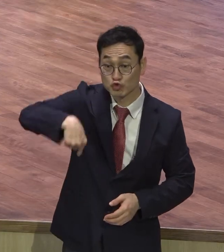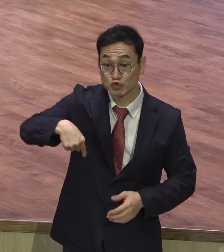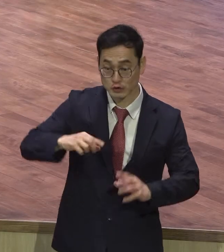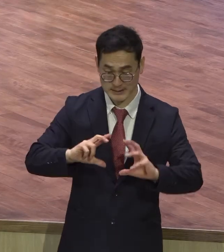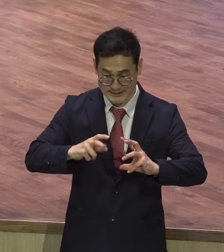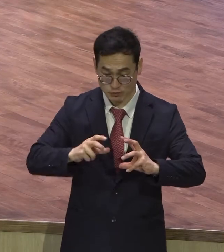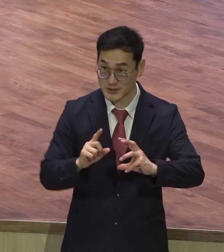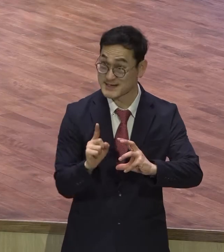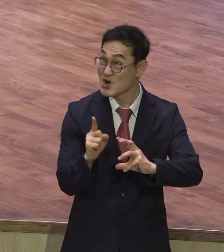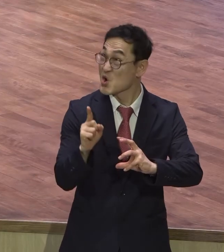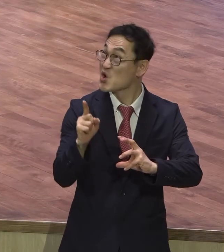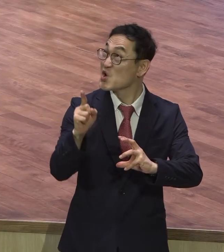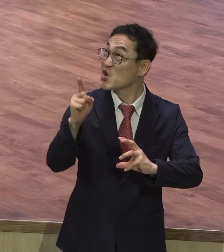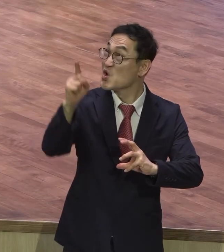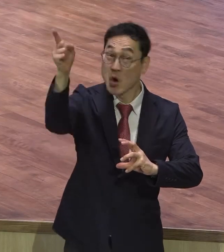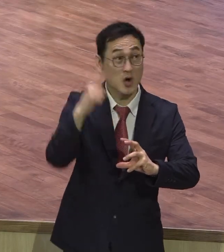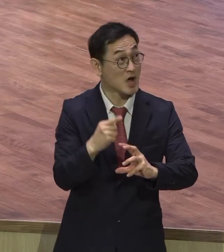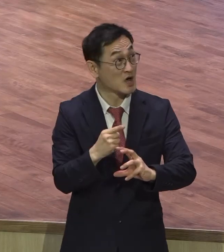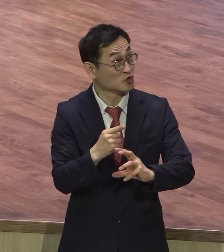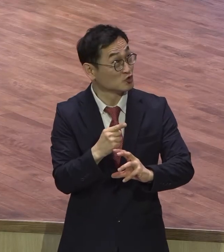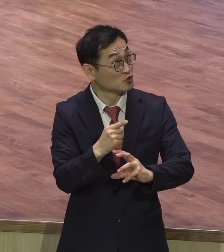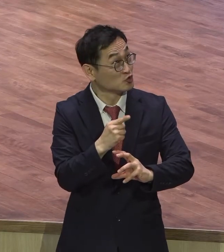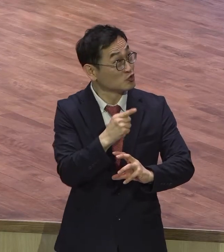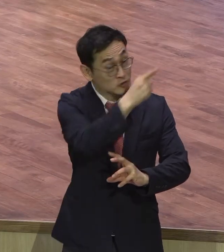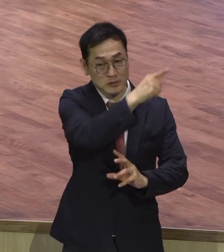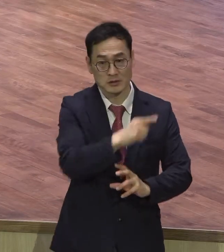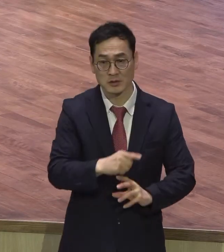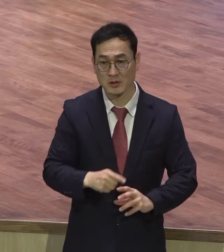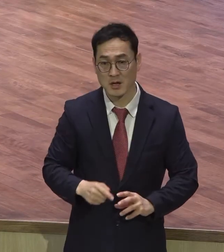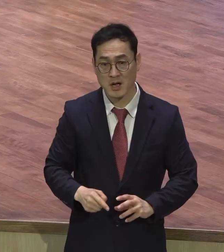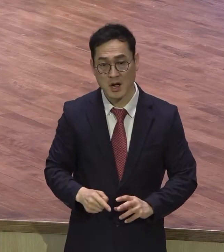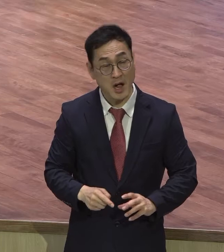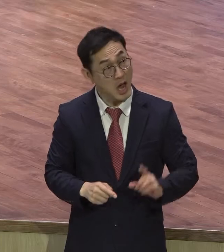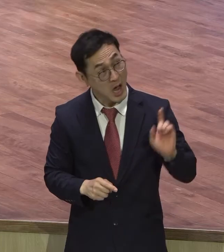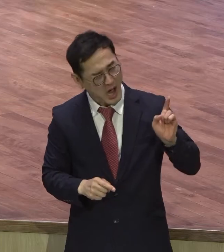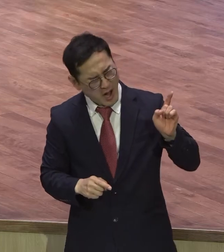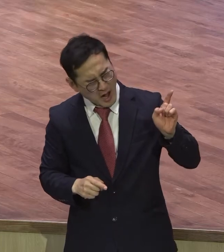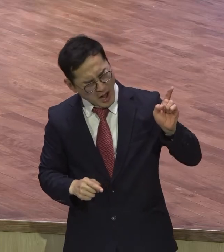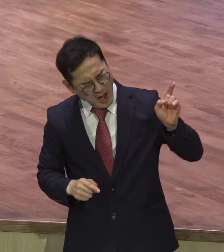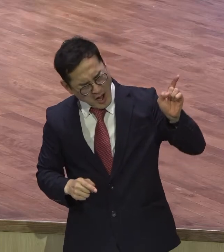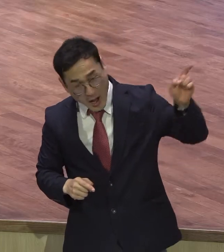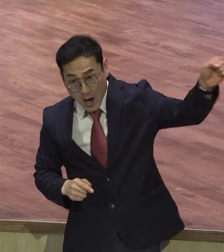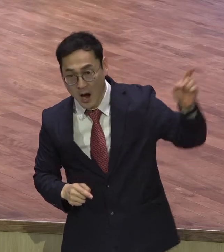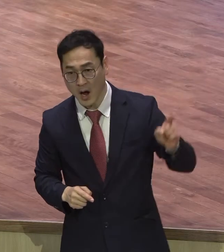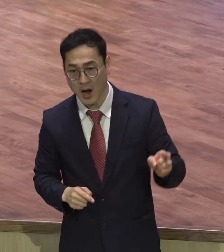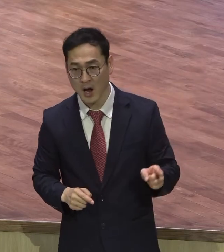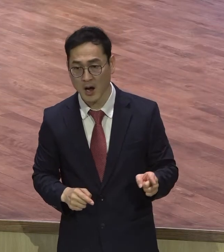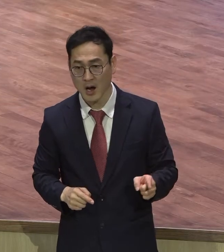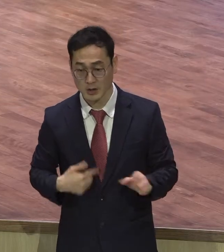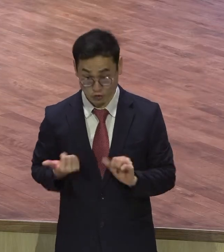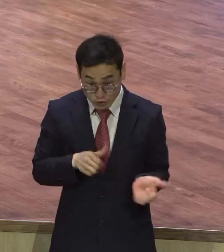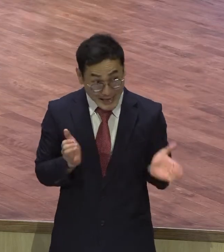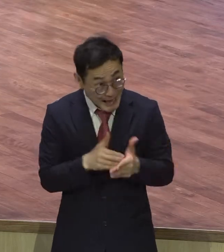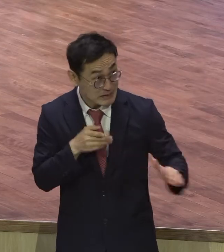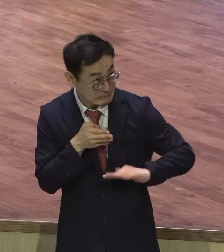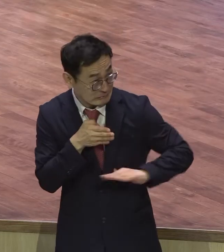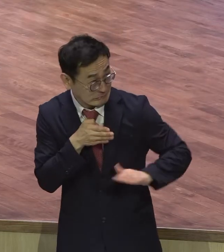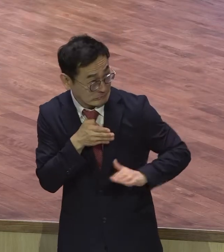보고 이미 쫙쫙 버리는 그 우주를 말씀으로 싹다. 그냥 말씀으로 짐승 말씀으로 고기 말씀으로 새 사람만 손으로